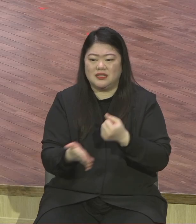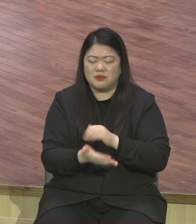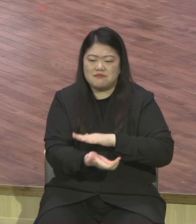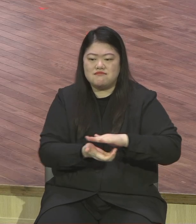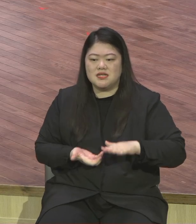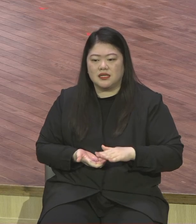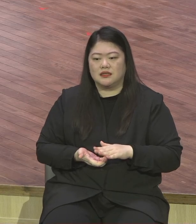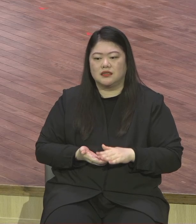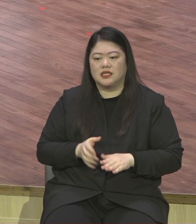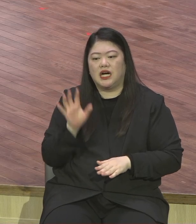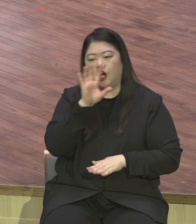상태 올라가기 때문에